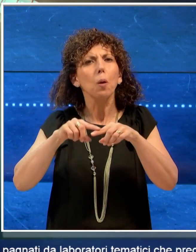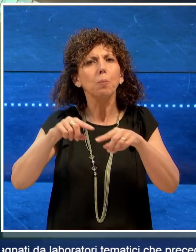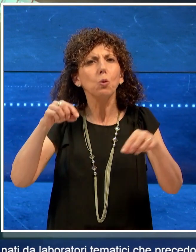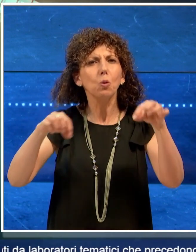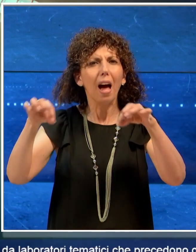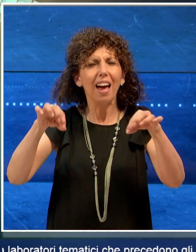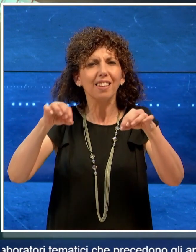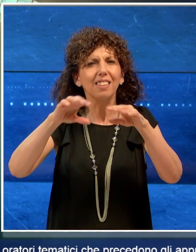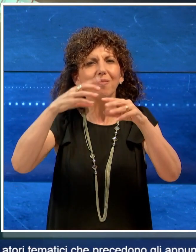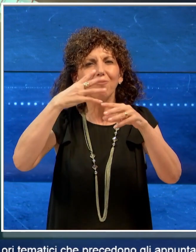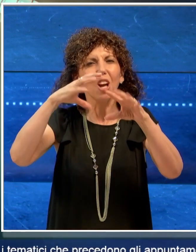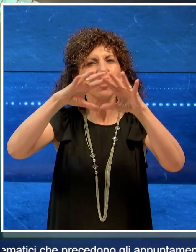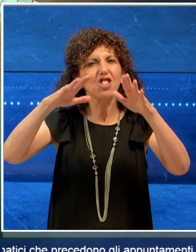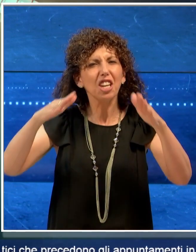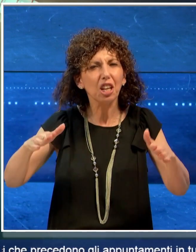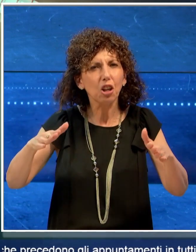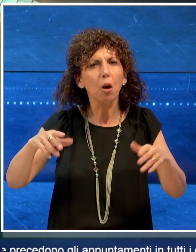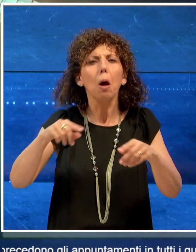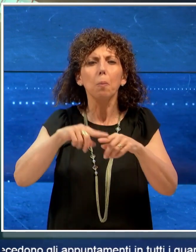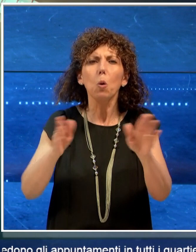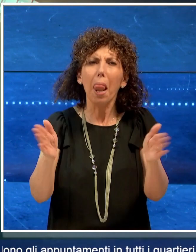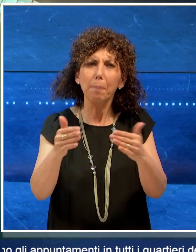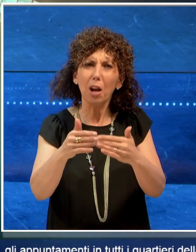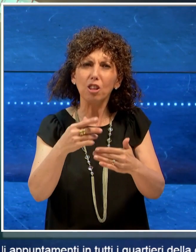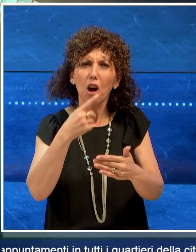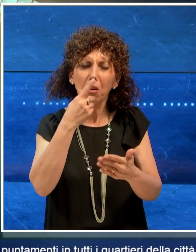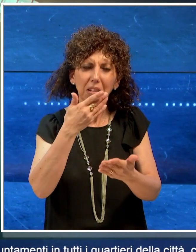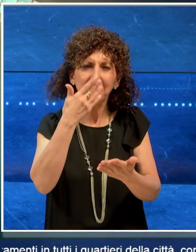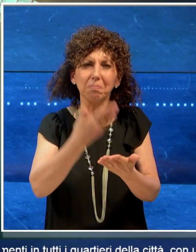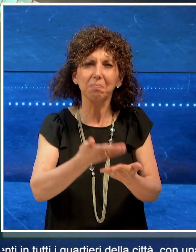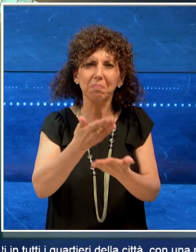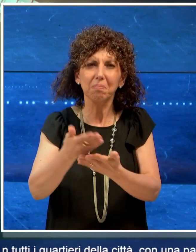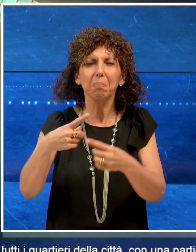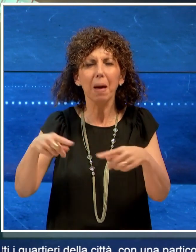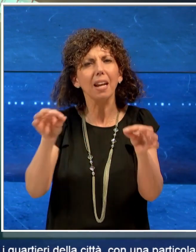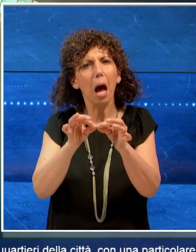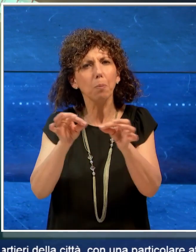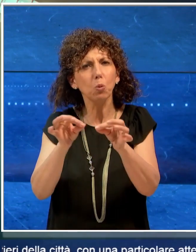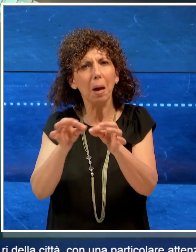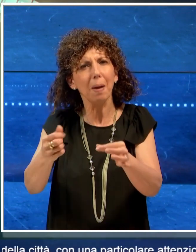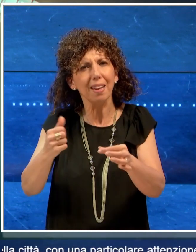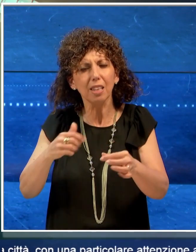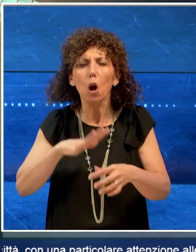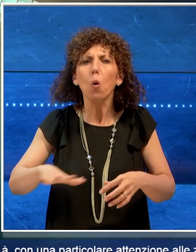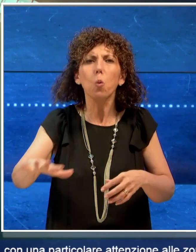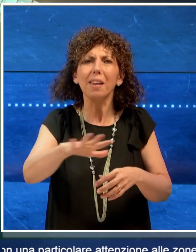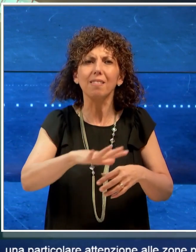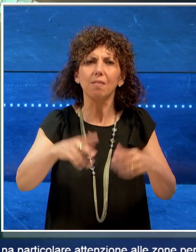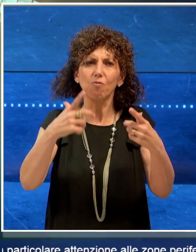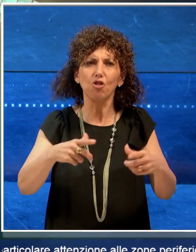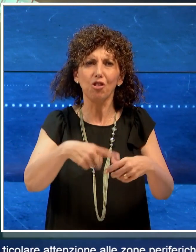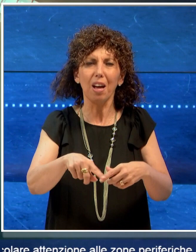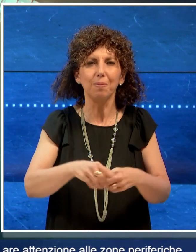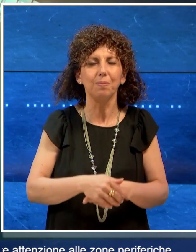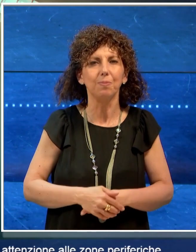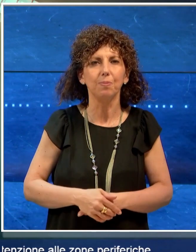accompagnati da laboratori tematici che precedono gli appuntamenti in tutti i quartieri della città.